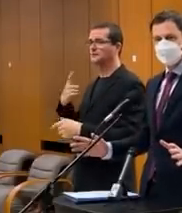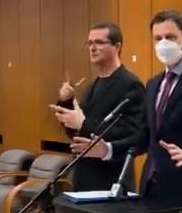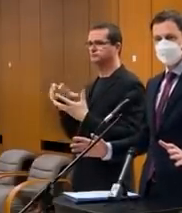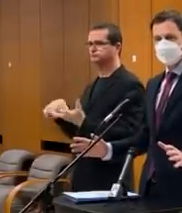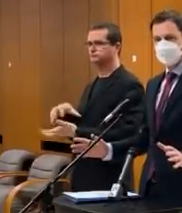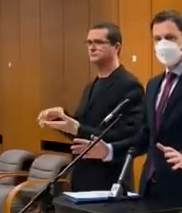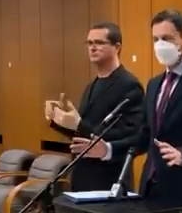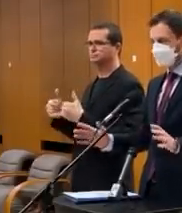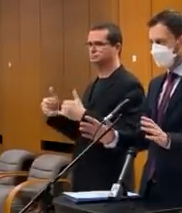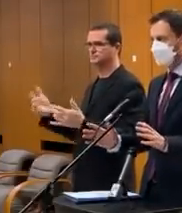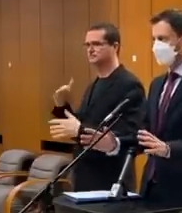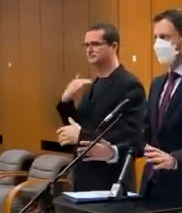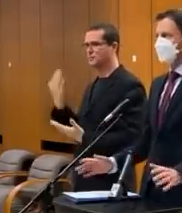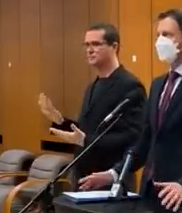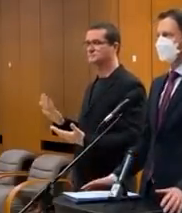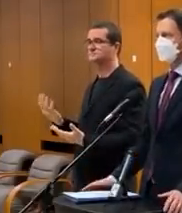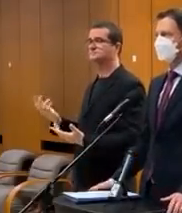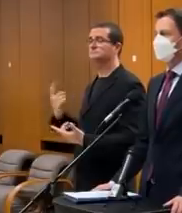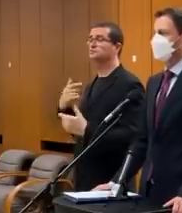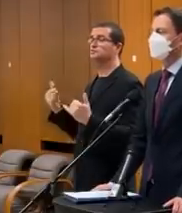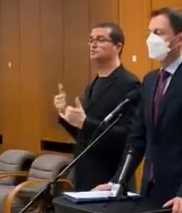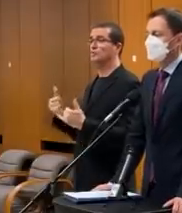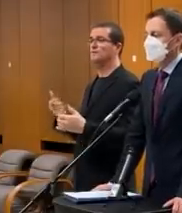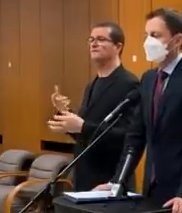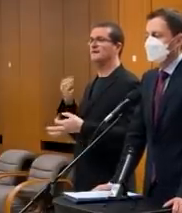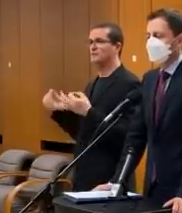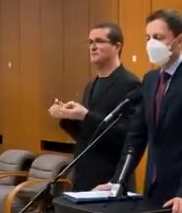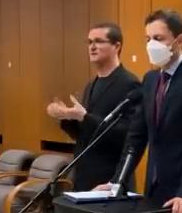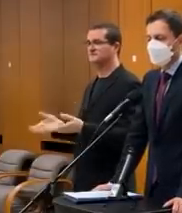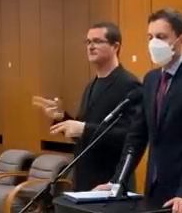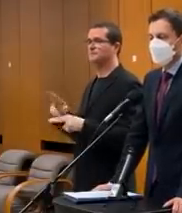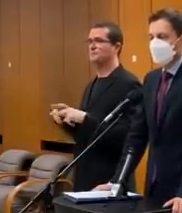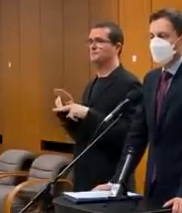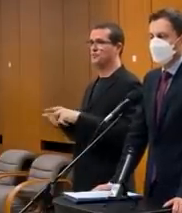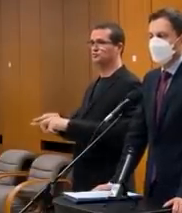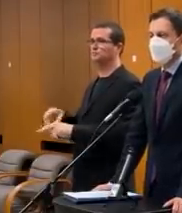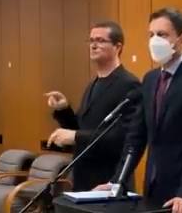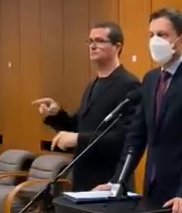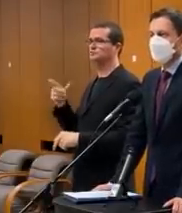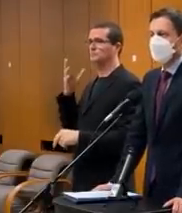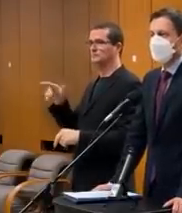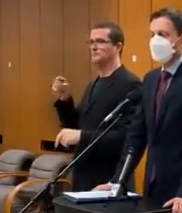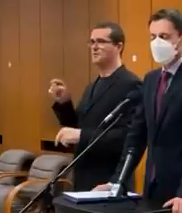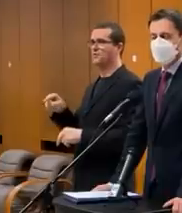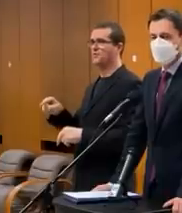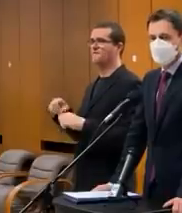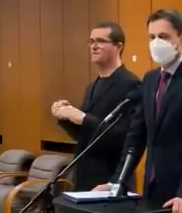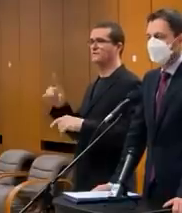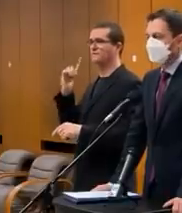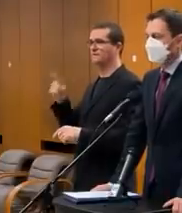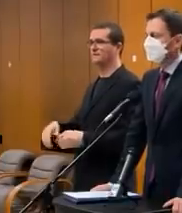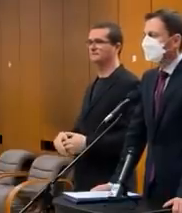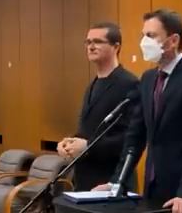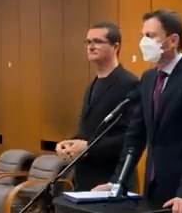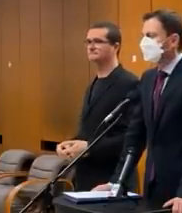bez nášho pričinenia. Takže čím viacej vieme priniesť faktov, tý lepšie. A budeme postupovať na základe toho, čo budeme o tom víruse vedieť.